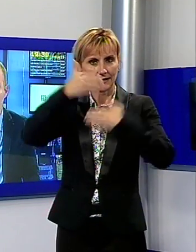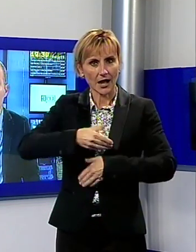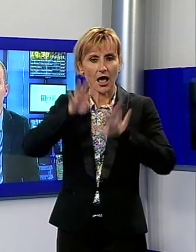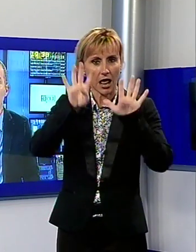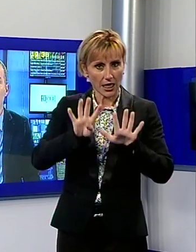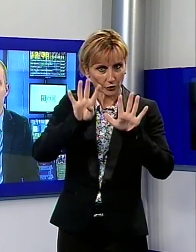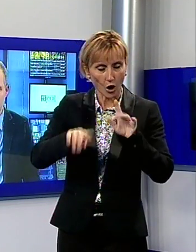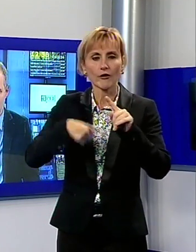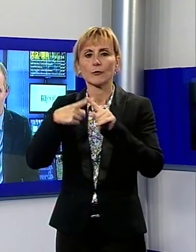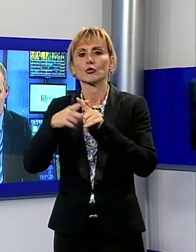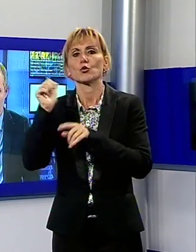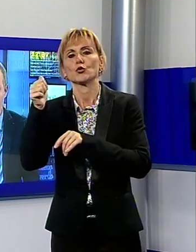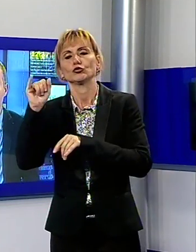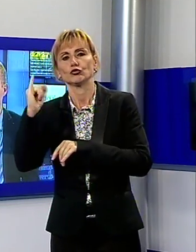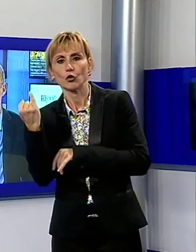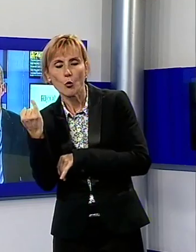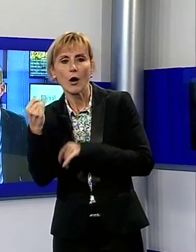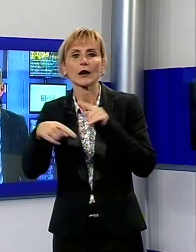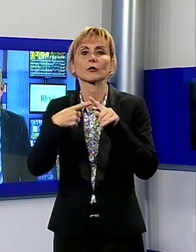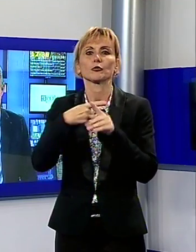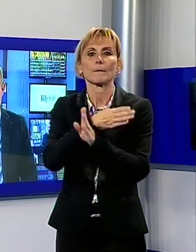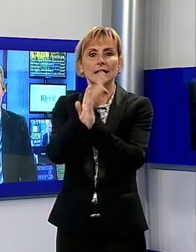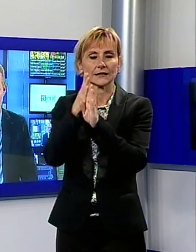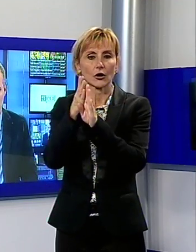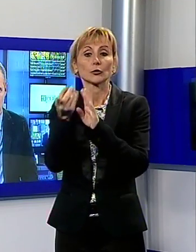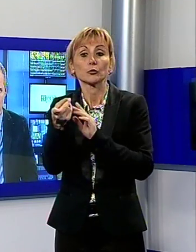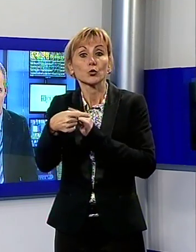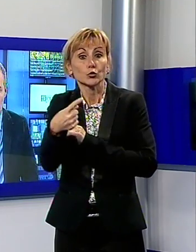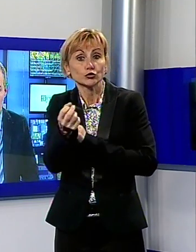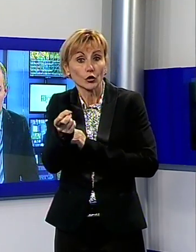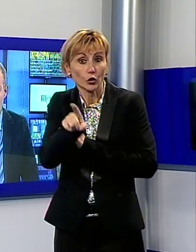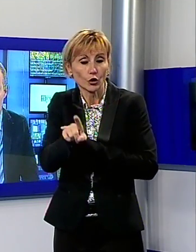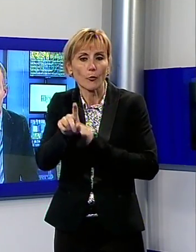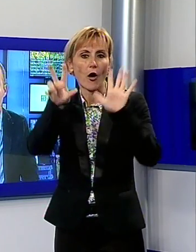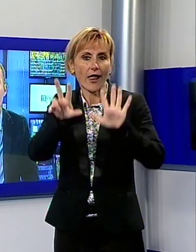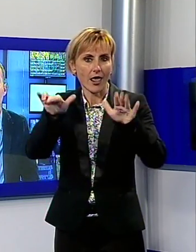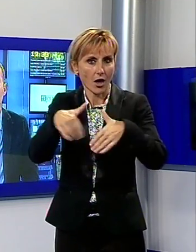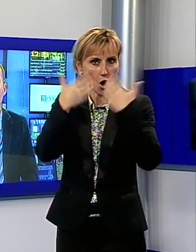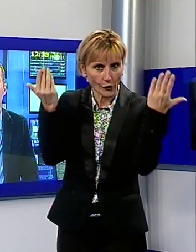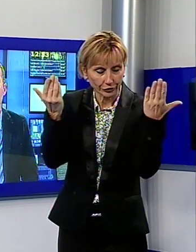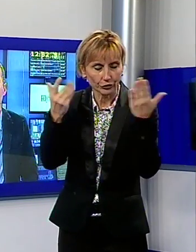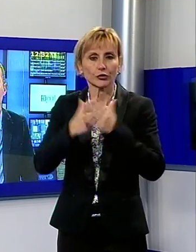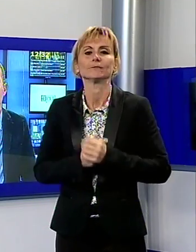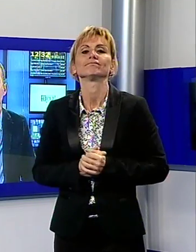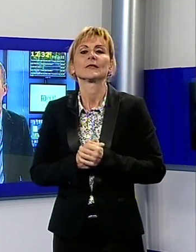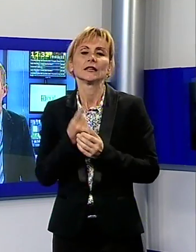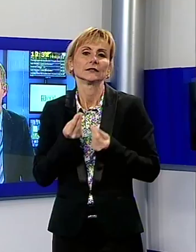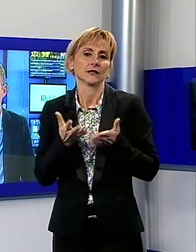15 a mezzanotte e alle 8 del mattino successivo. Ma andiamo a vedere anche altri aspetti dei